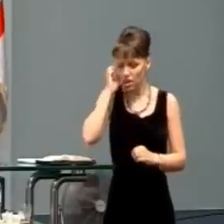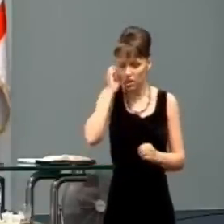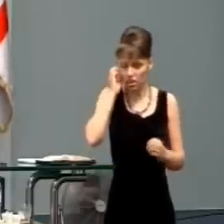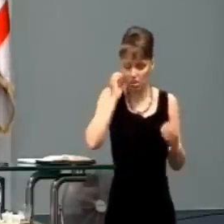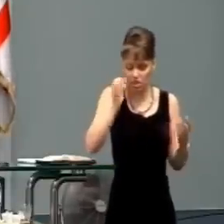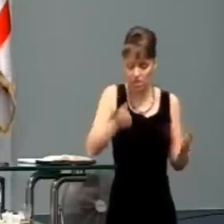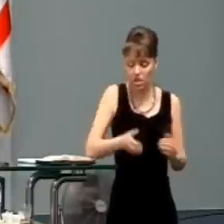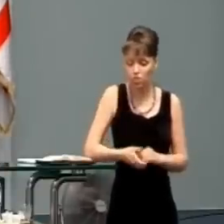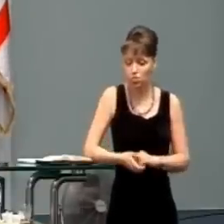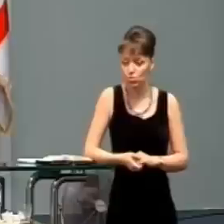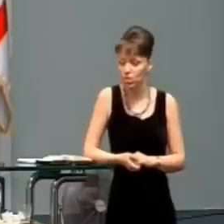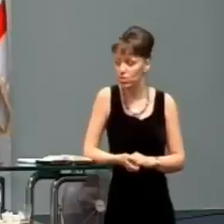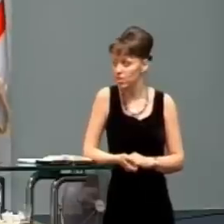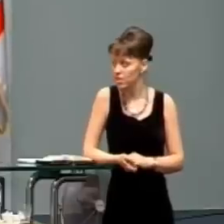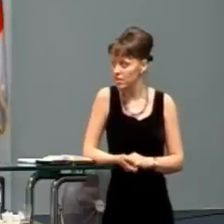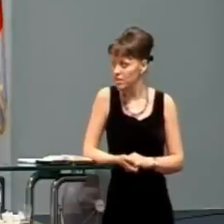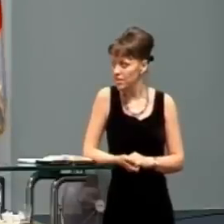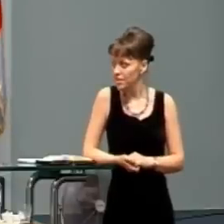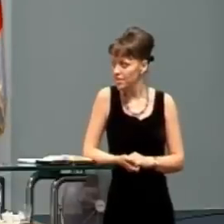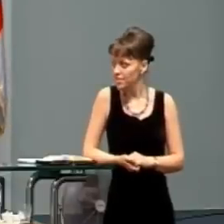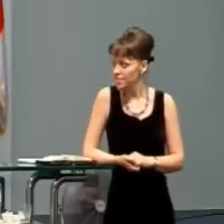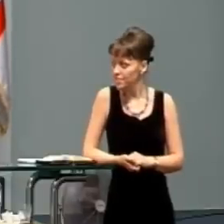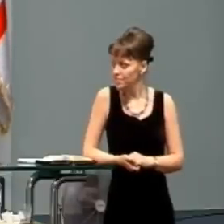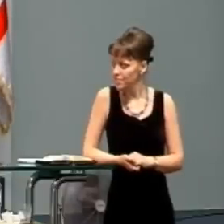a potom nám povedali, čo sa stalo.